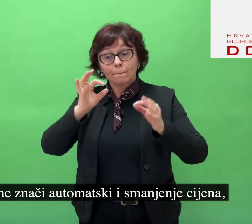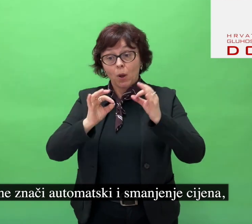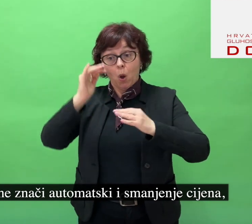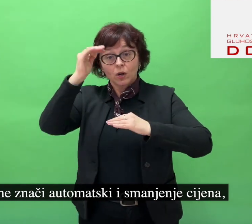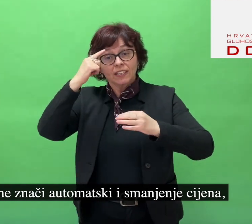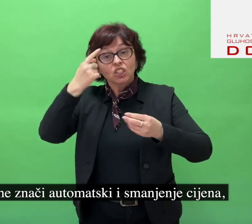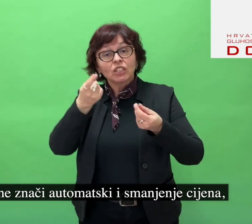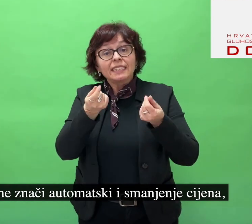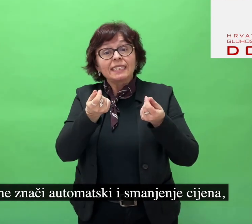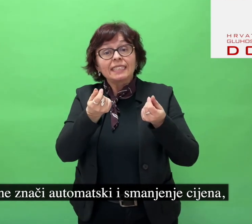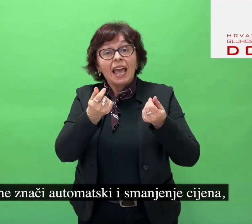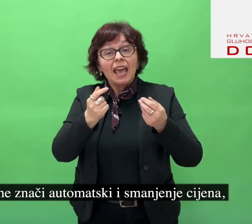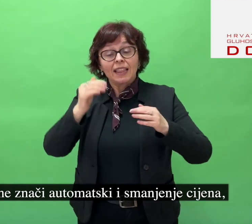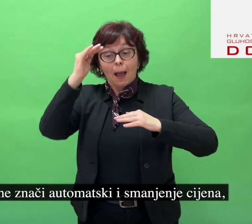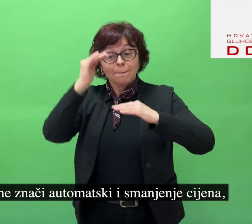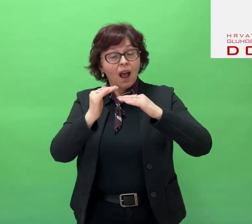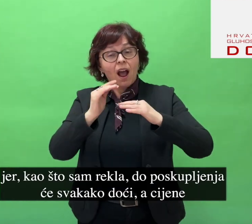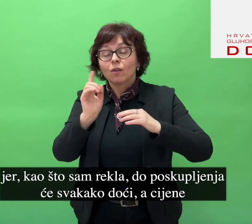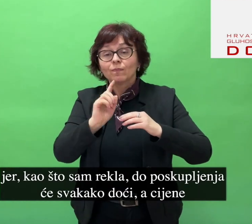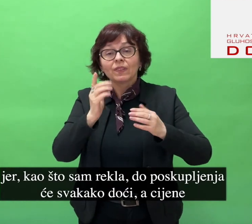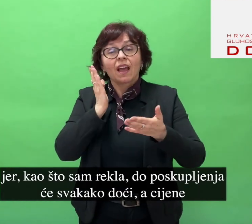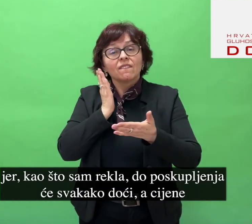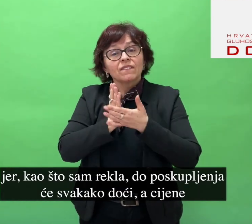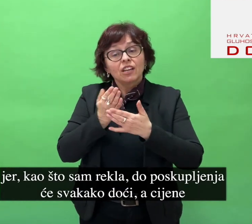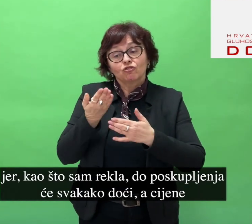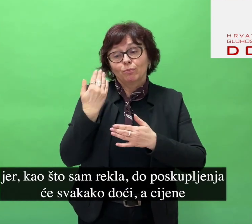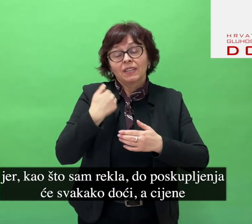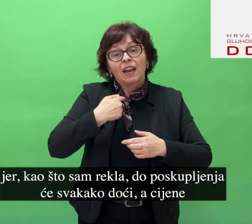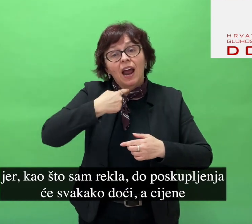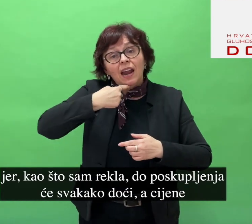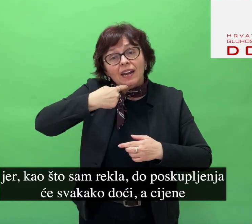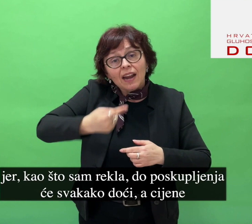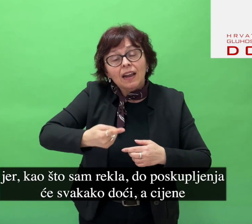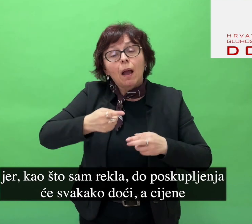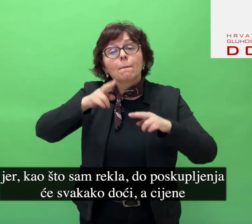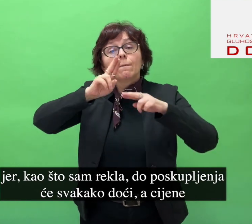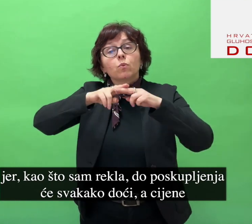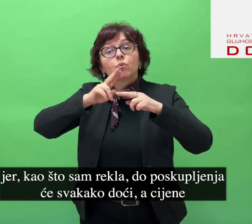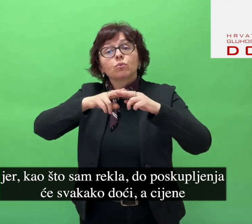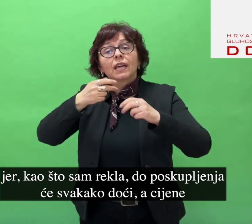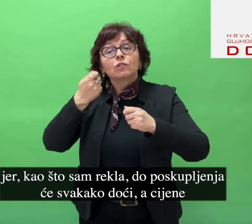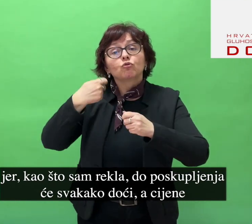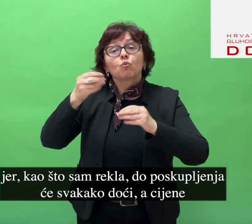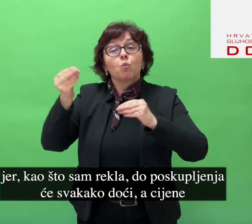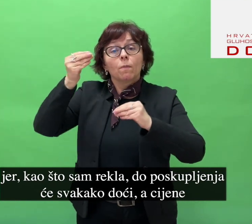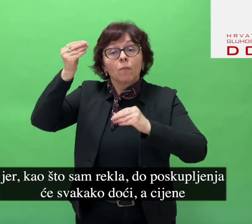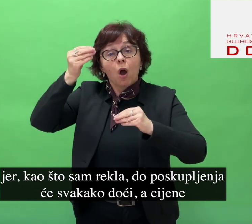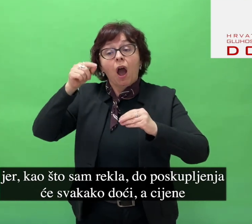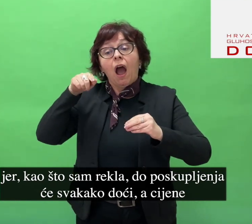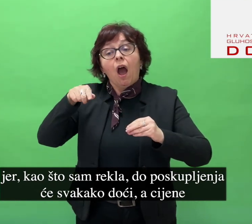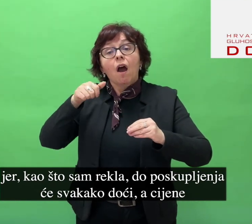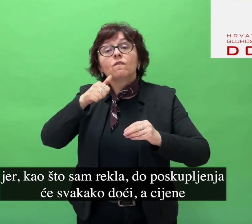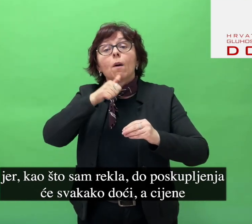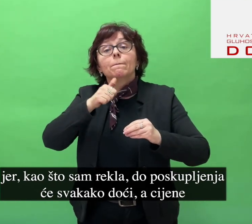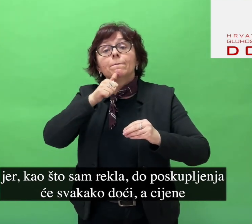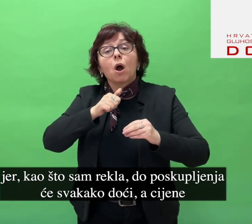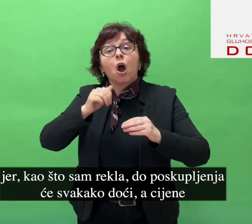smanjenje cijena, jer kao što sam rekla do poskupljenja će svakako doći, a cijene